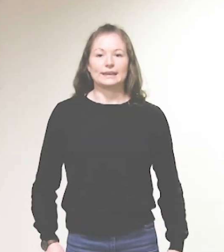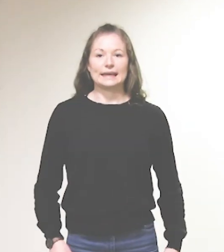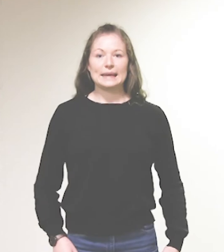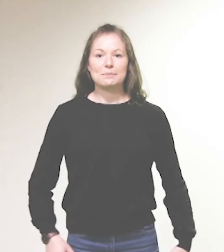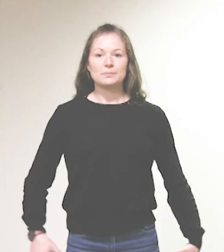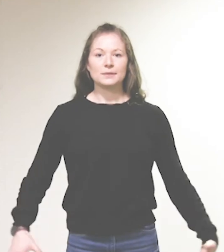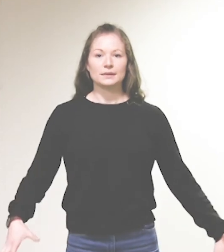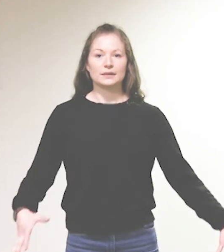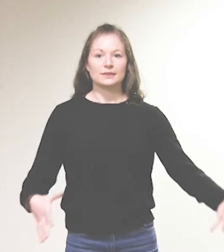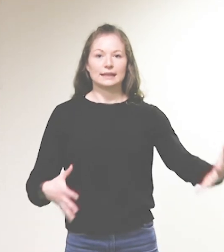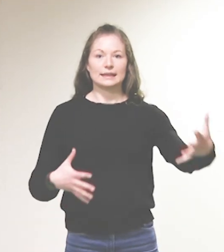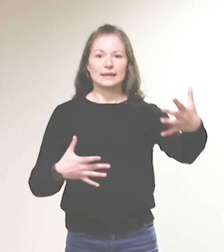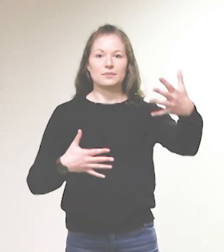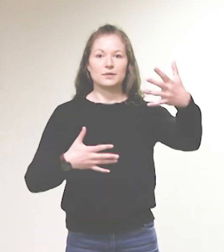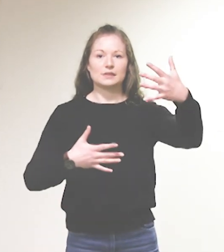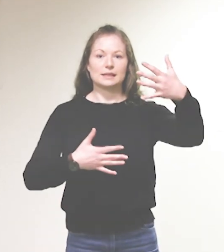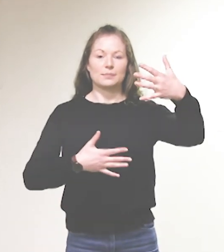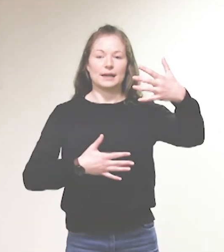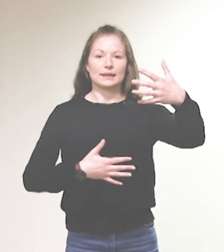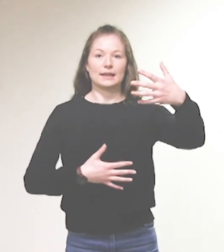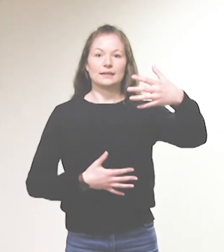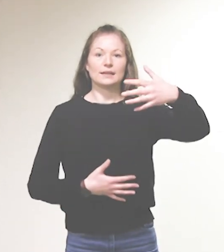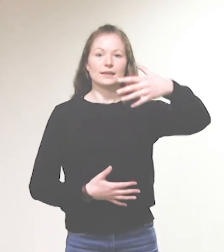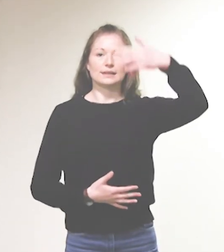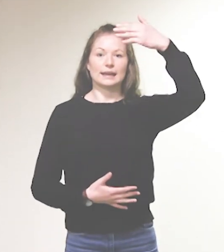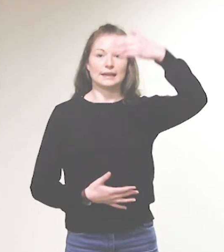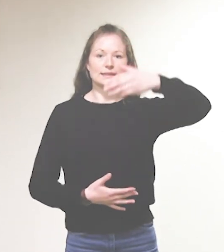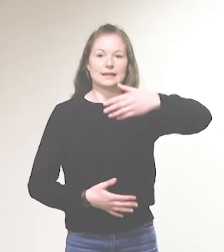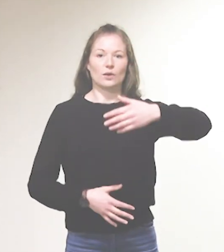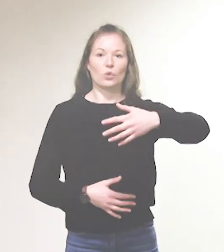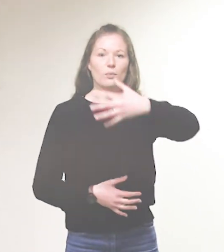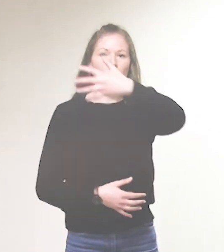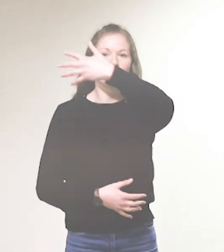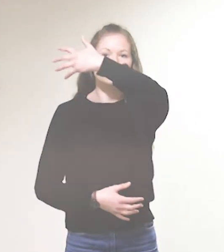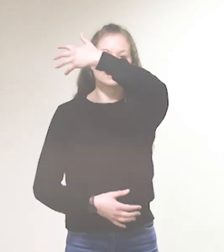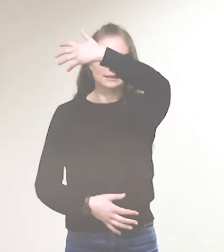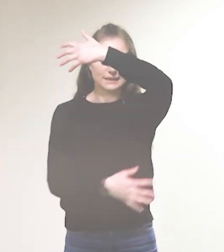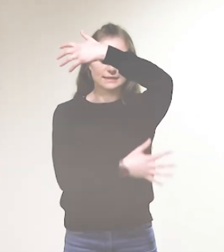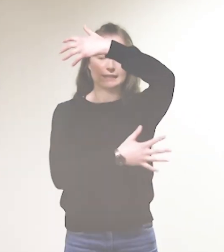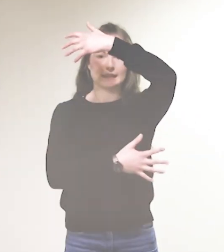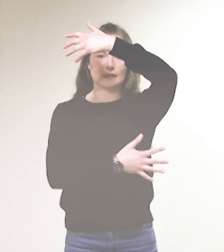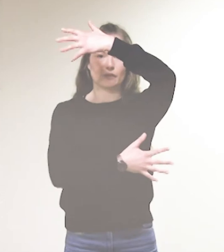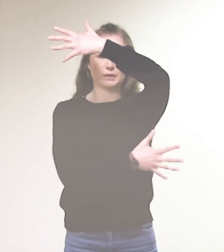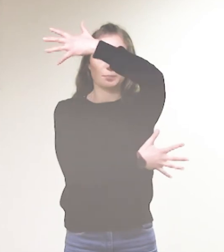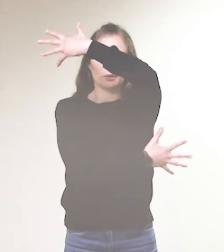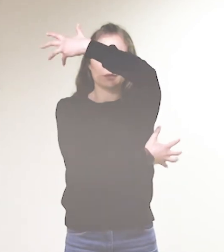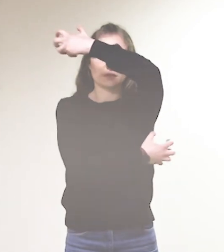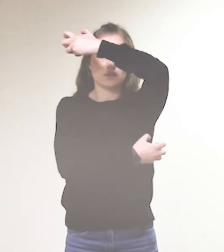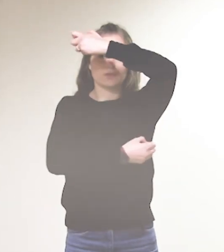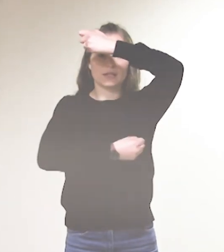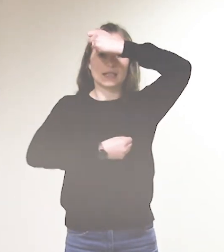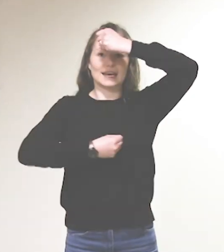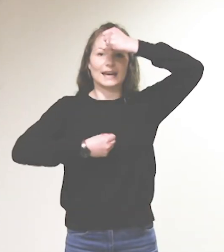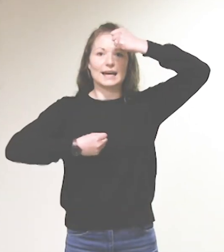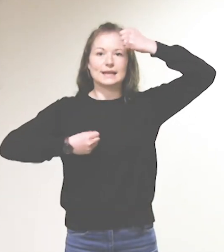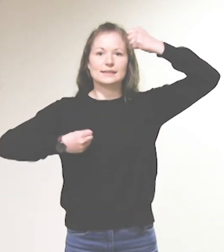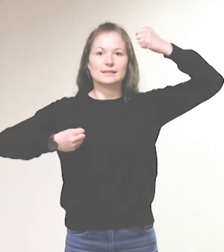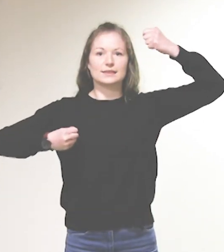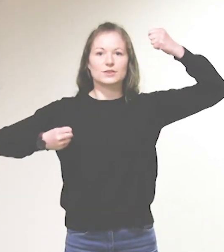Vergeben. Dann nehmen wir unsere beiden Hände, die rechte nach oben, vor das Gesicht, die linke vor die Brust und wir reißen die